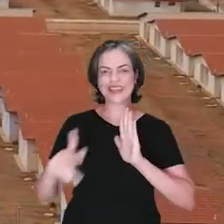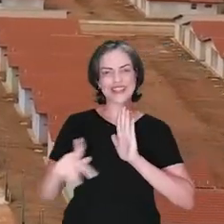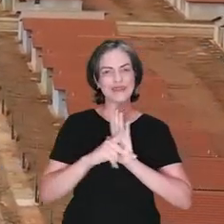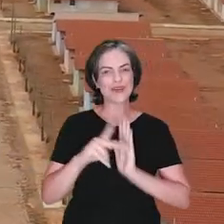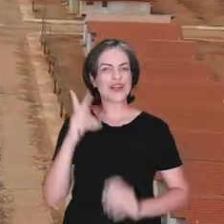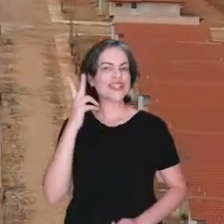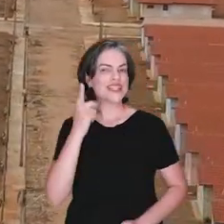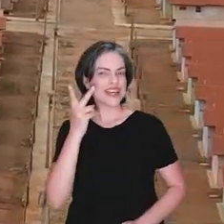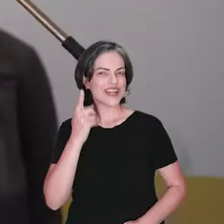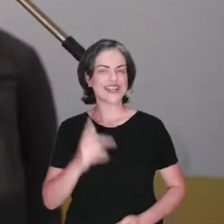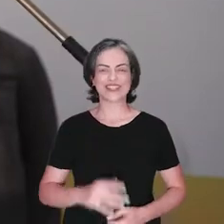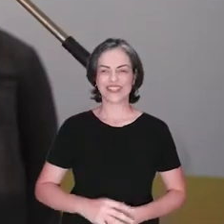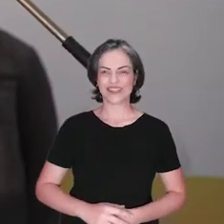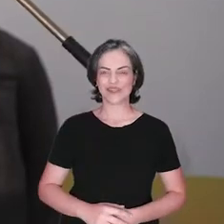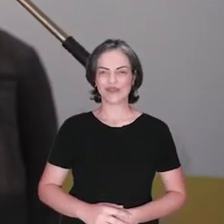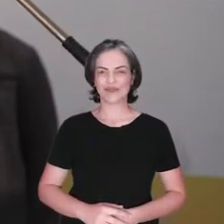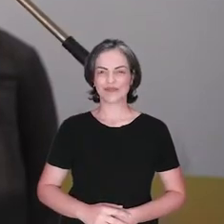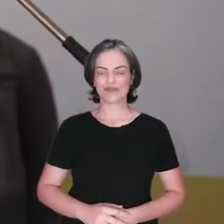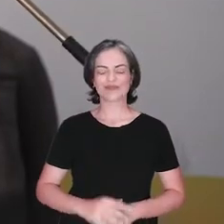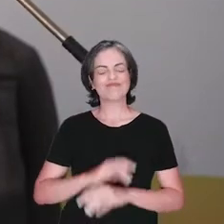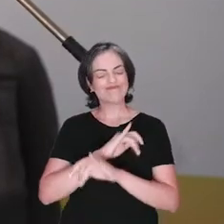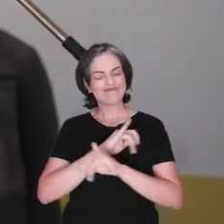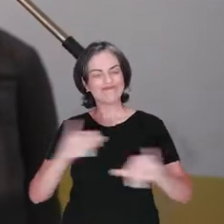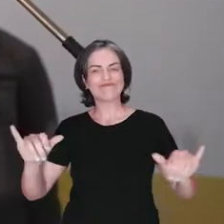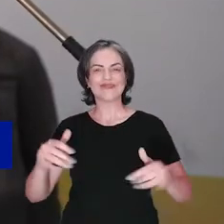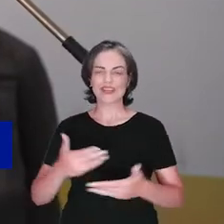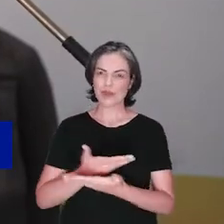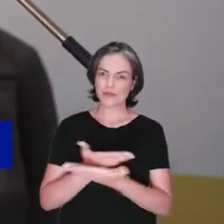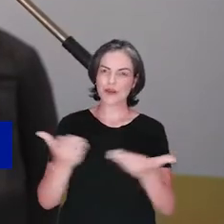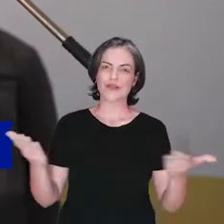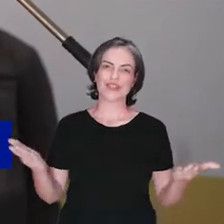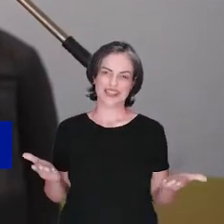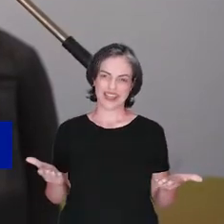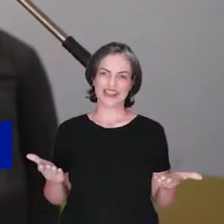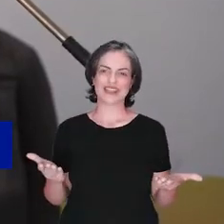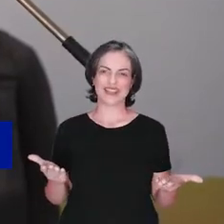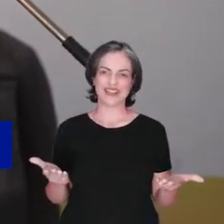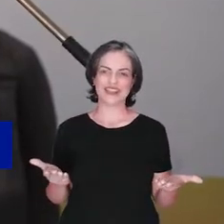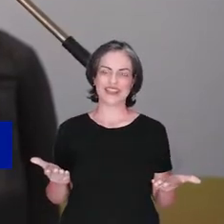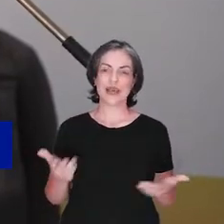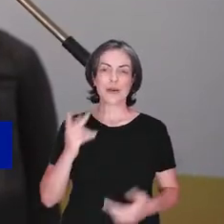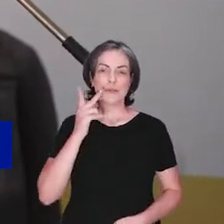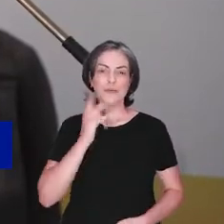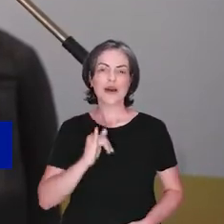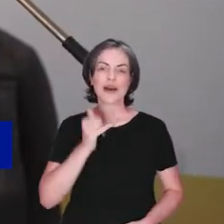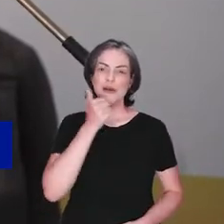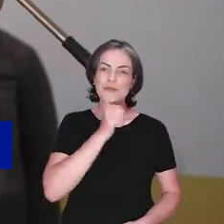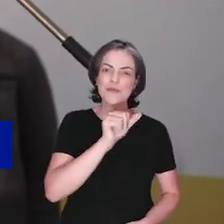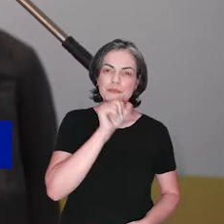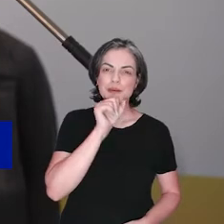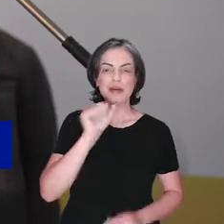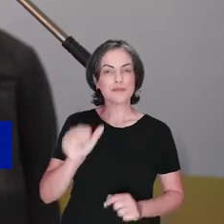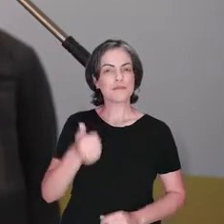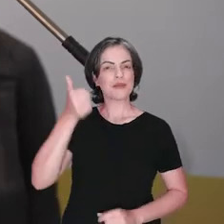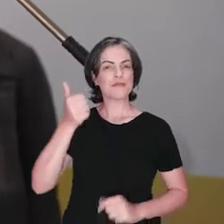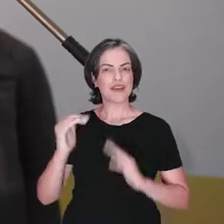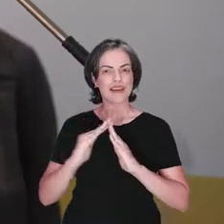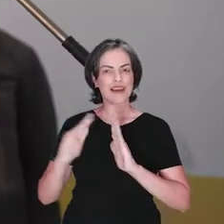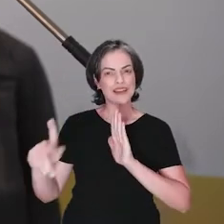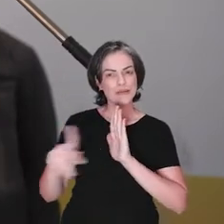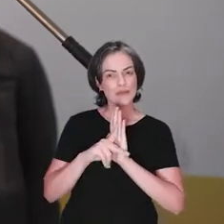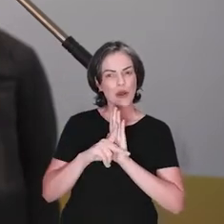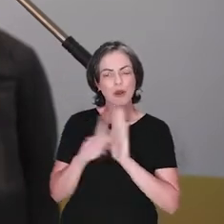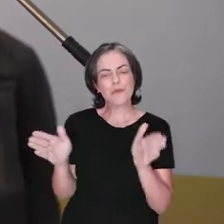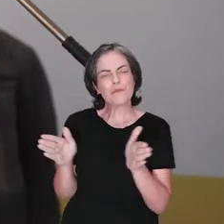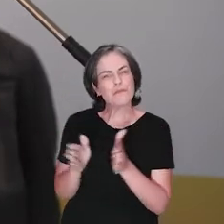própria no Ceará. Dizia a vocês que os meus pais tiveram a primeira casa própria, uma pequena